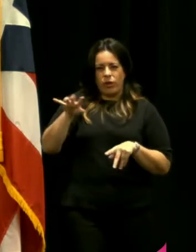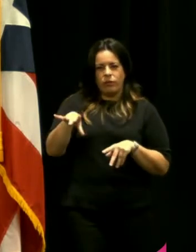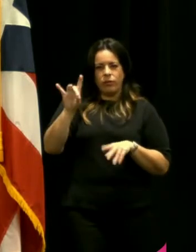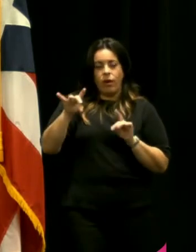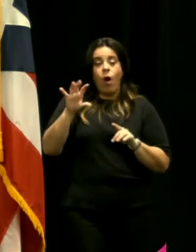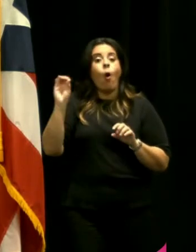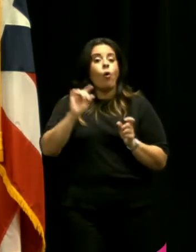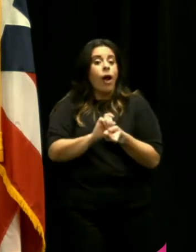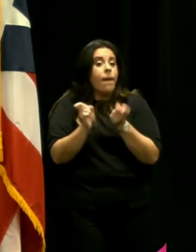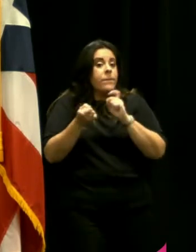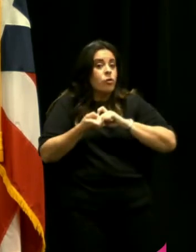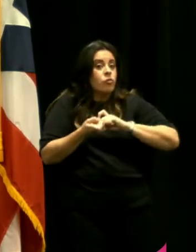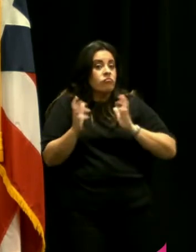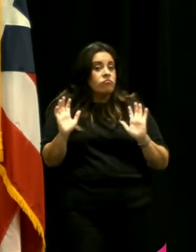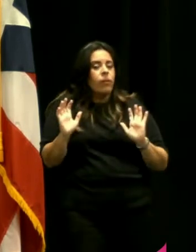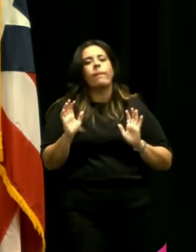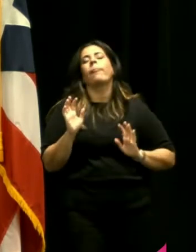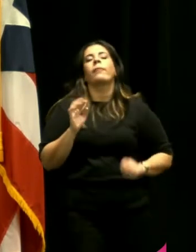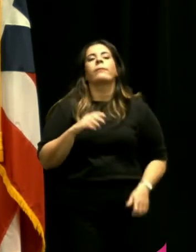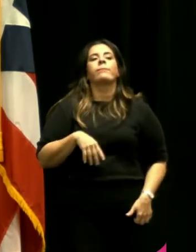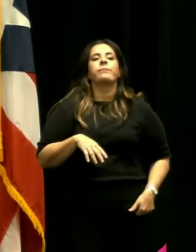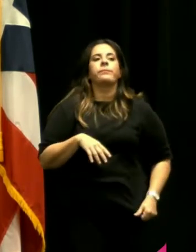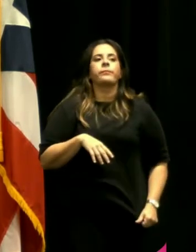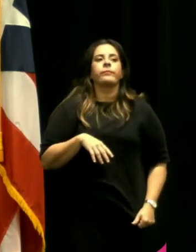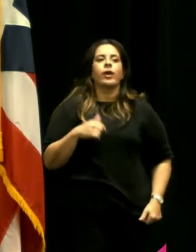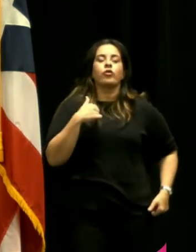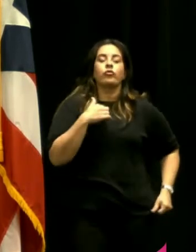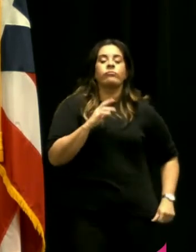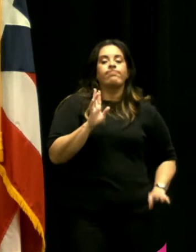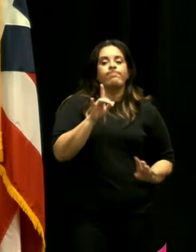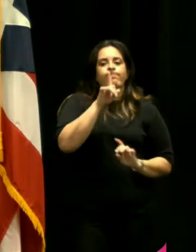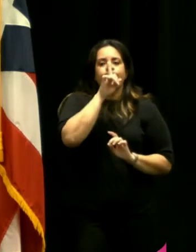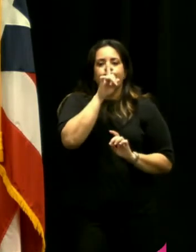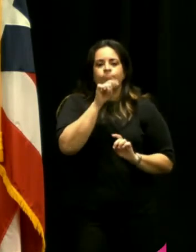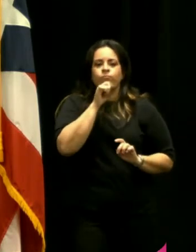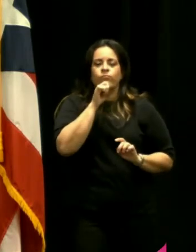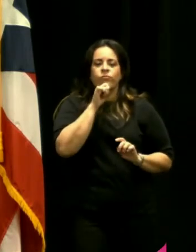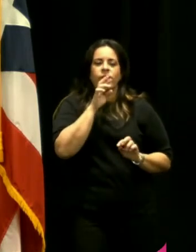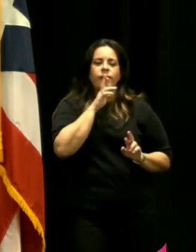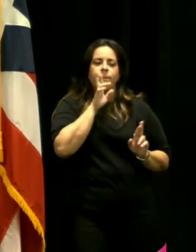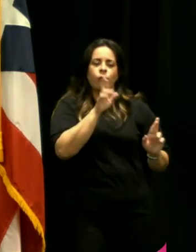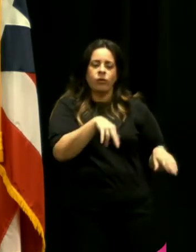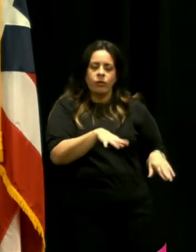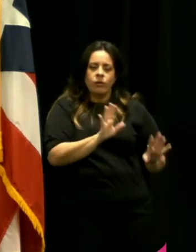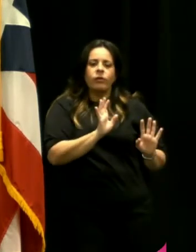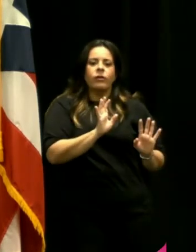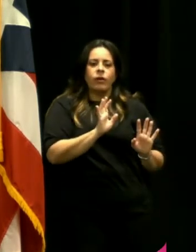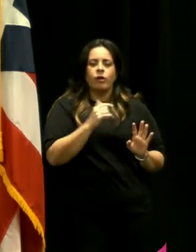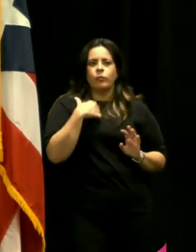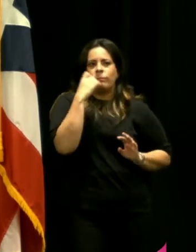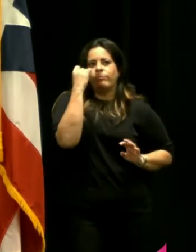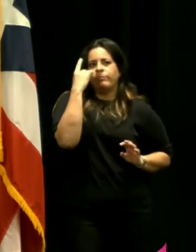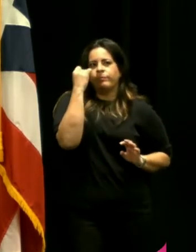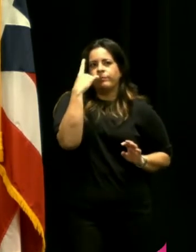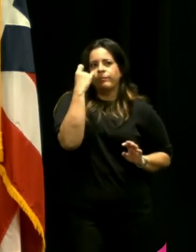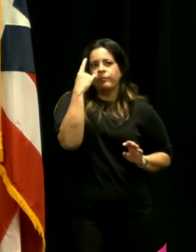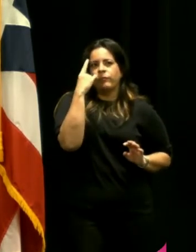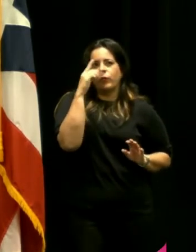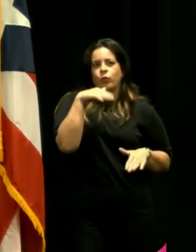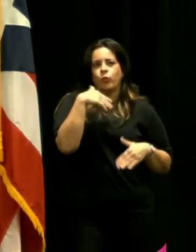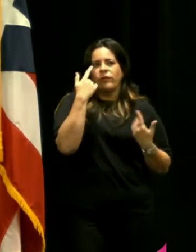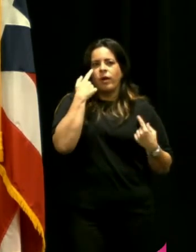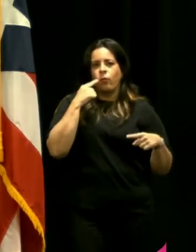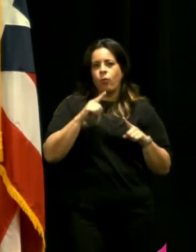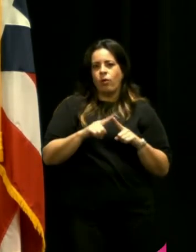candidatos bueno es que por eso tengo reserva en reaccionar a tu pregunta me consta que no hubo